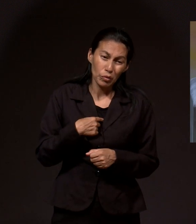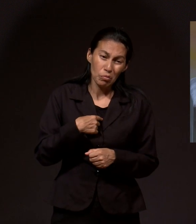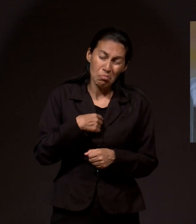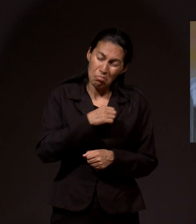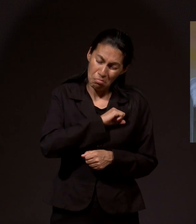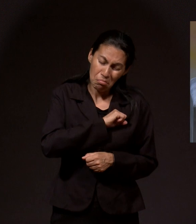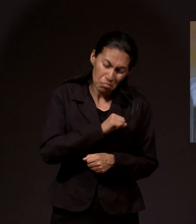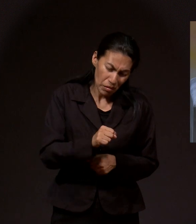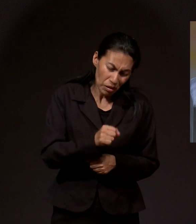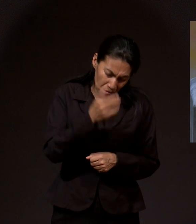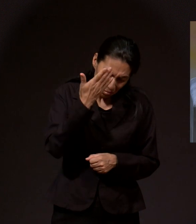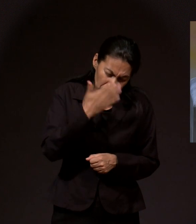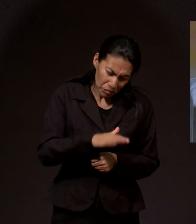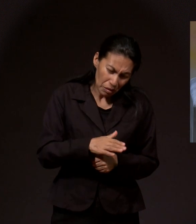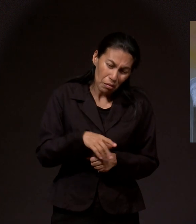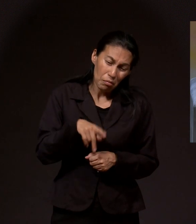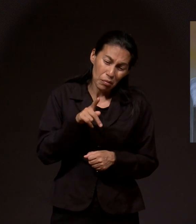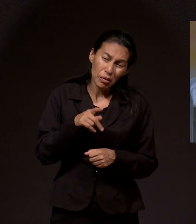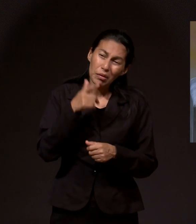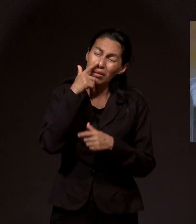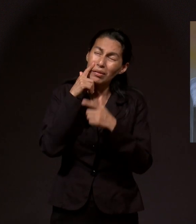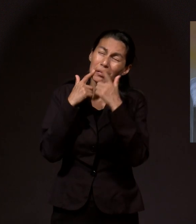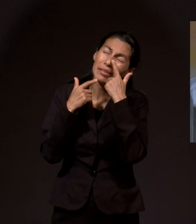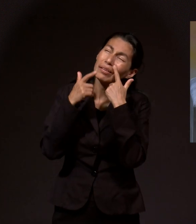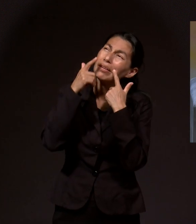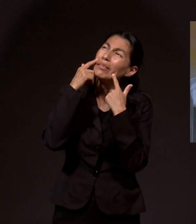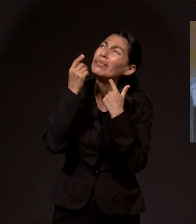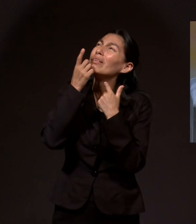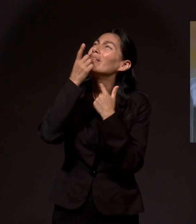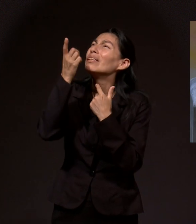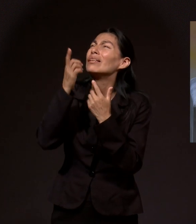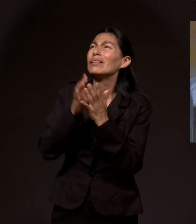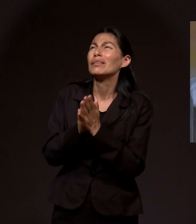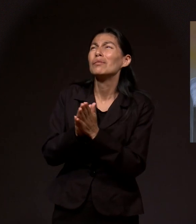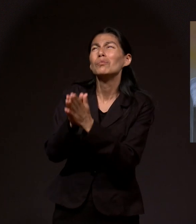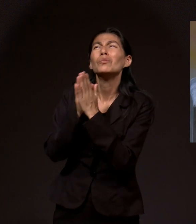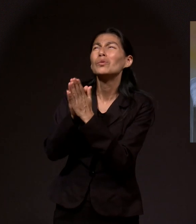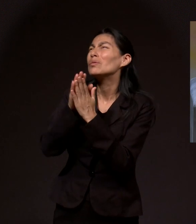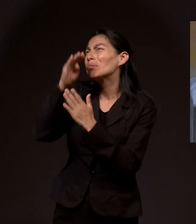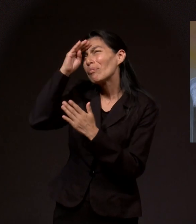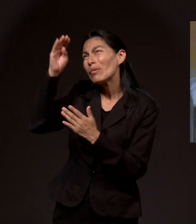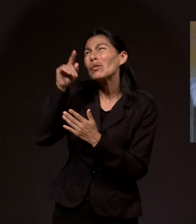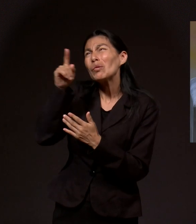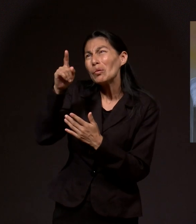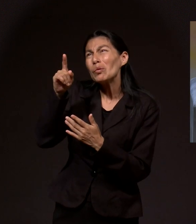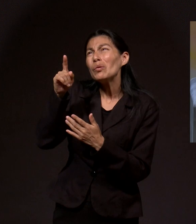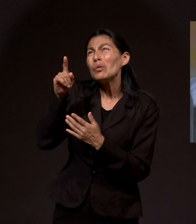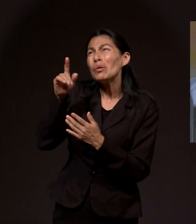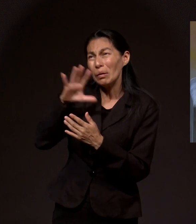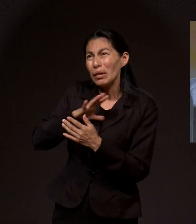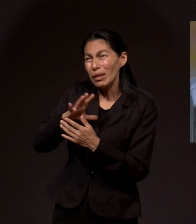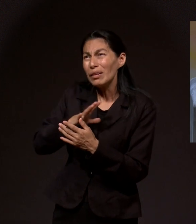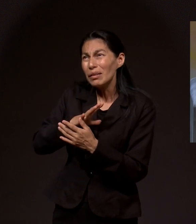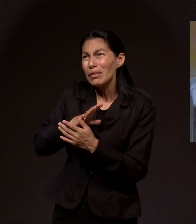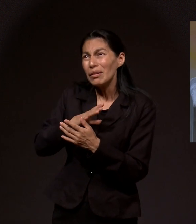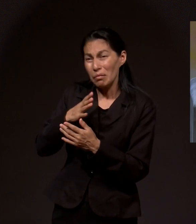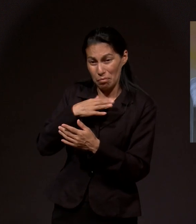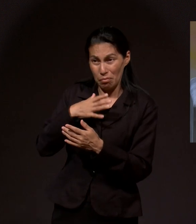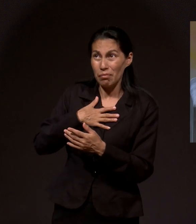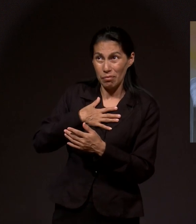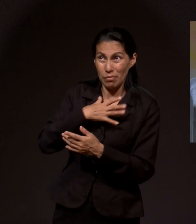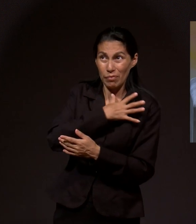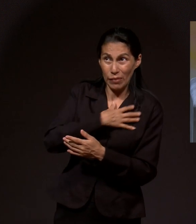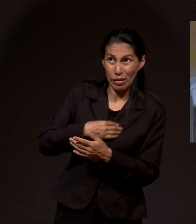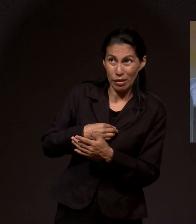yo sé que no soy bueno, me decía Él. Llorando le pedía a Dios que si existía, Señor, si Tú existes,